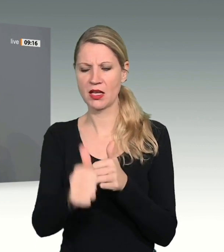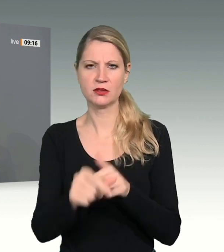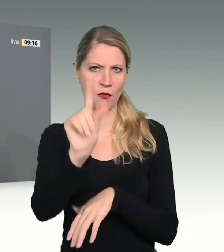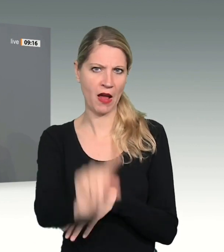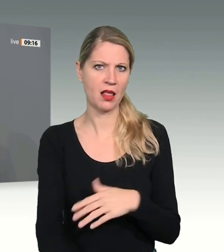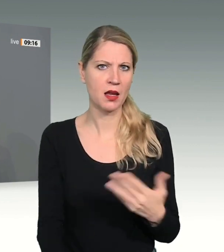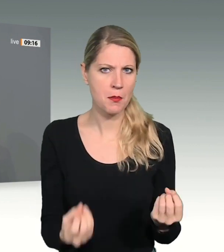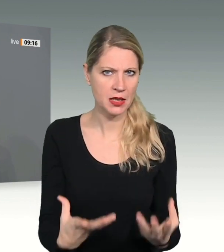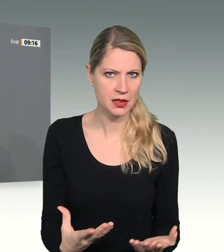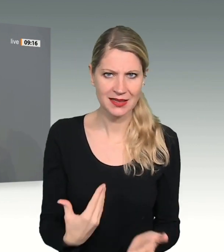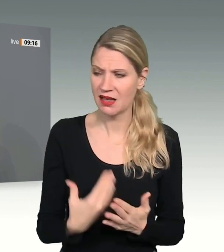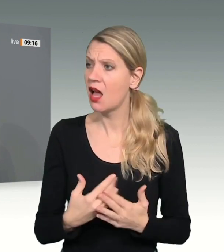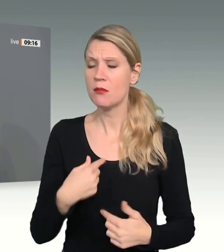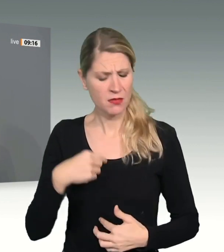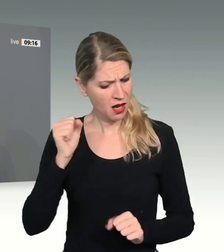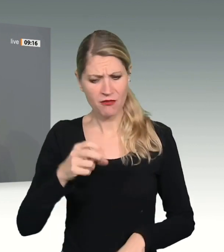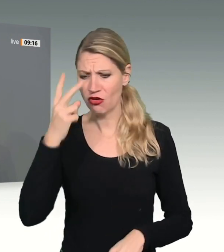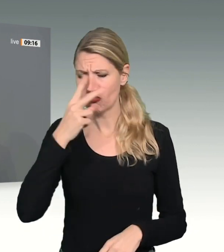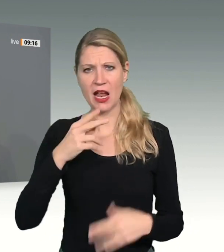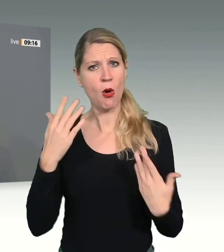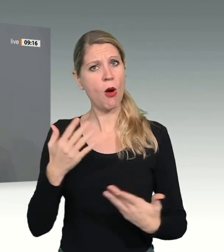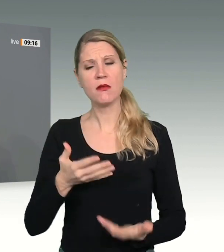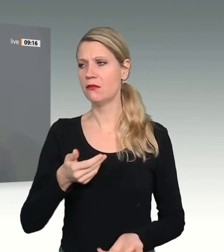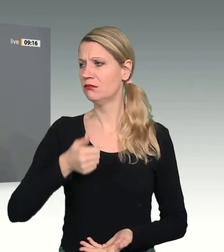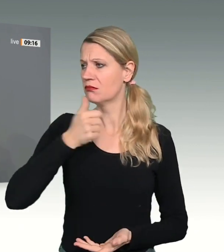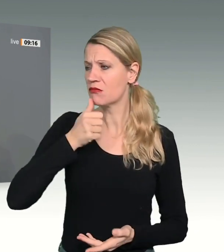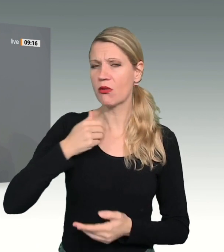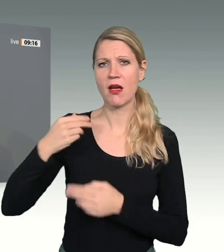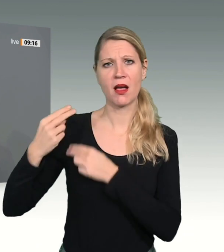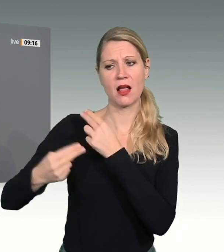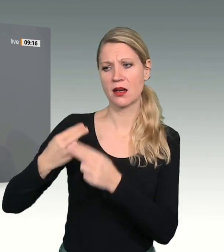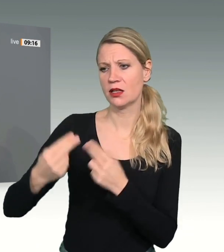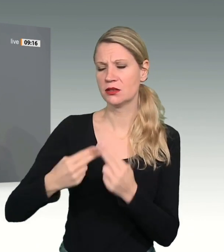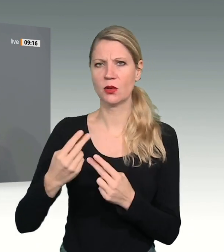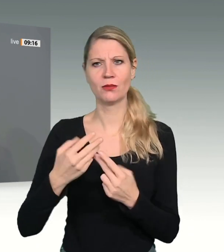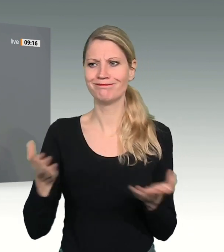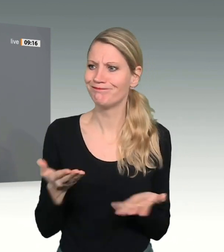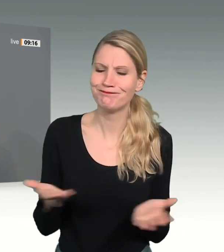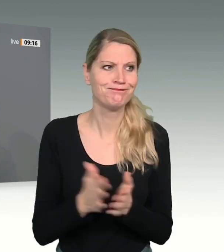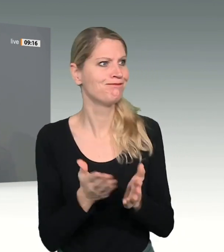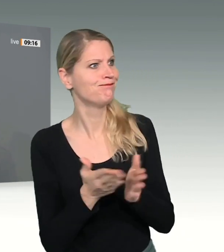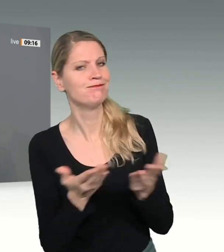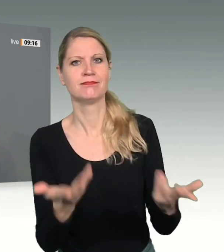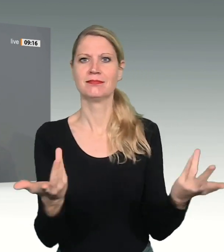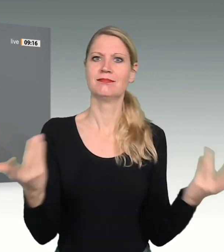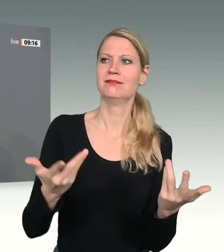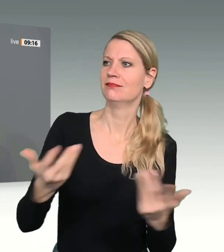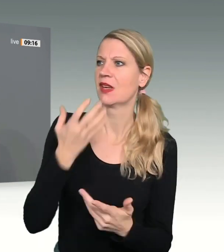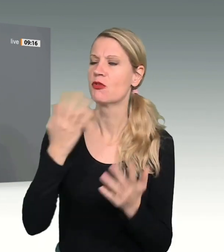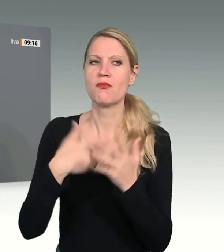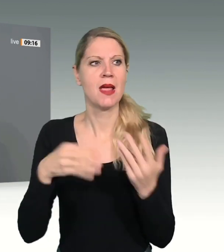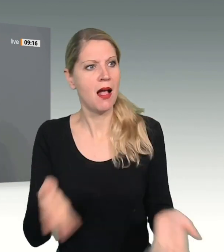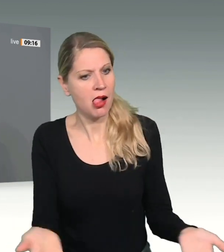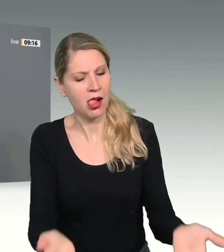Generation heute so drängt. Ich sehe die Herausforderung, für die parlamentarische Demokratie zu erklären,